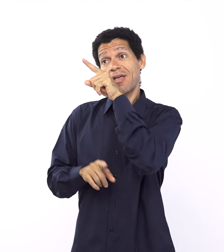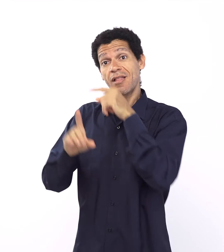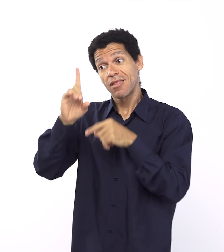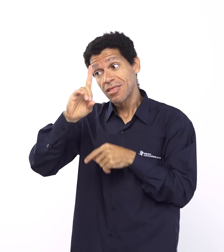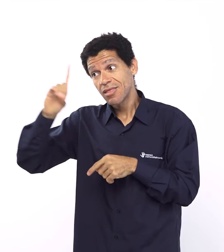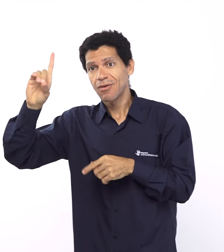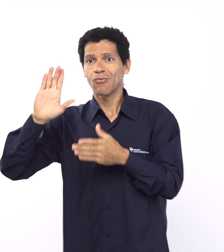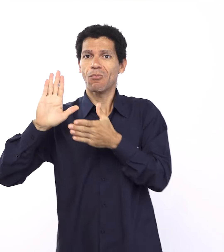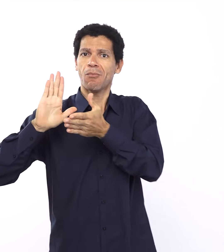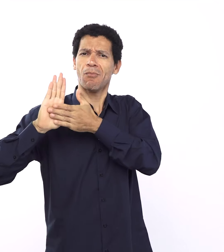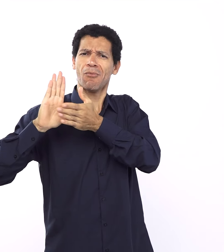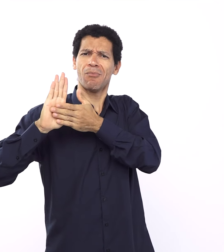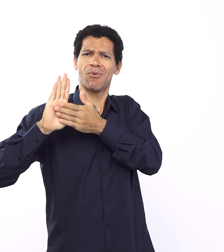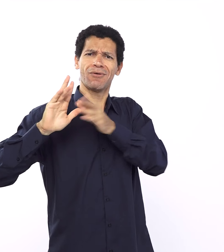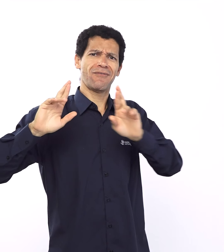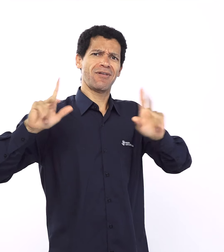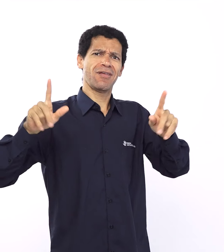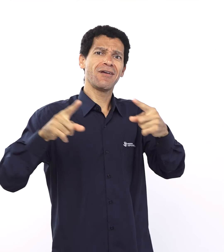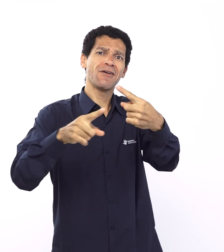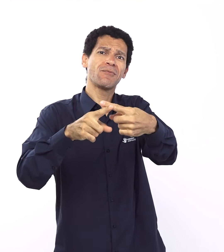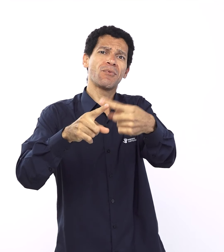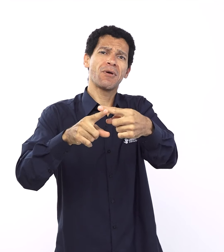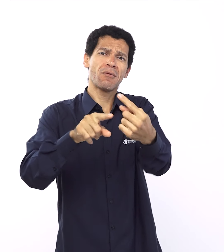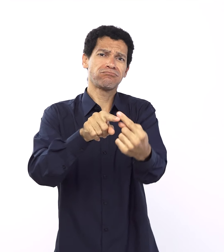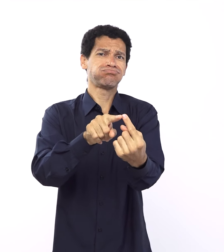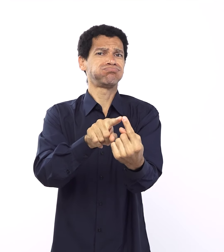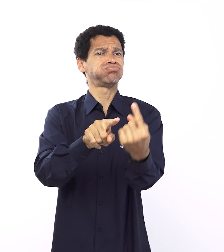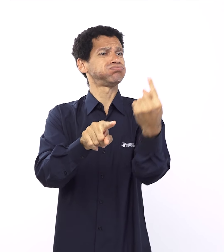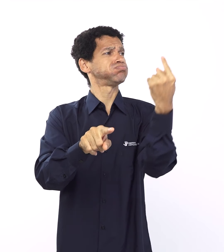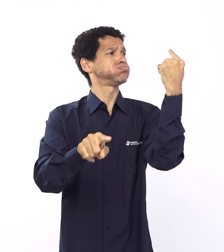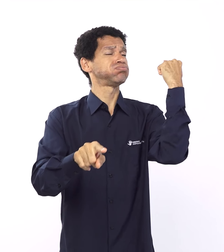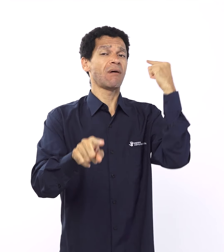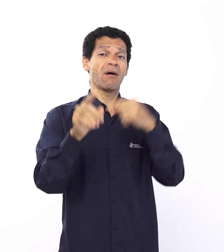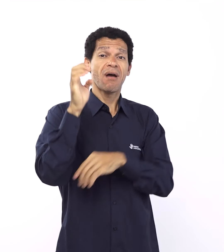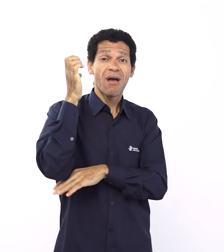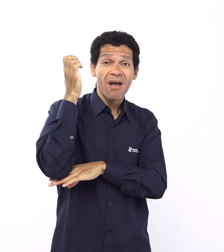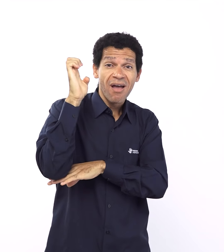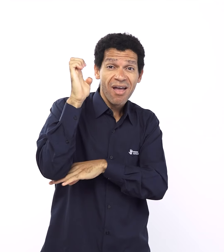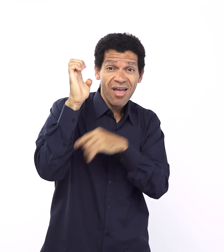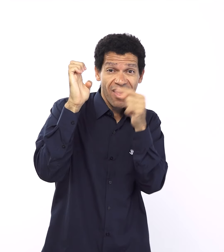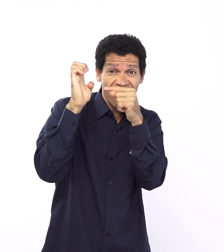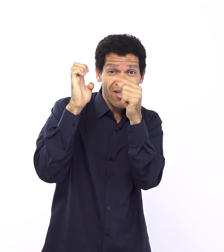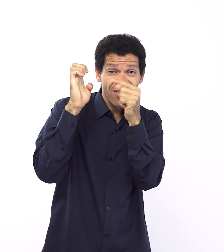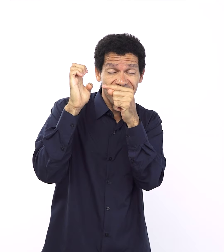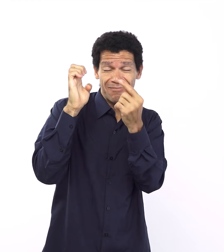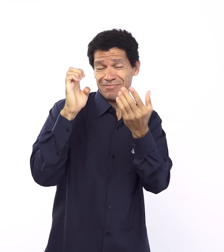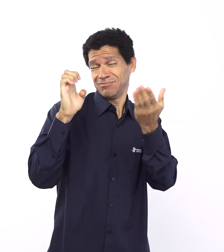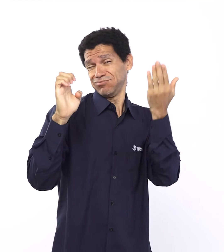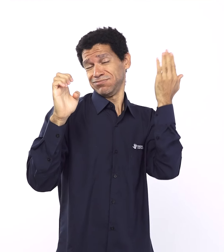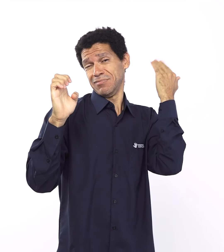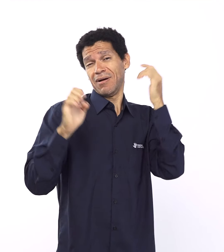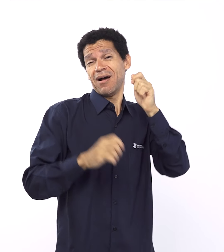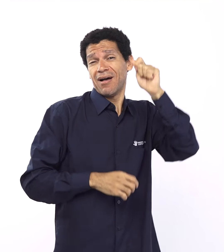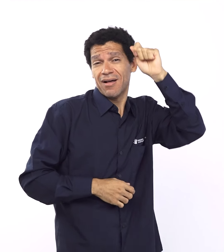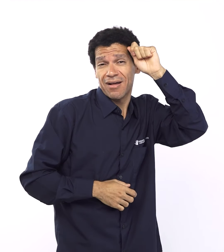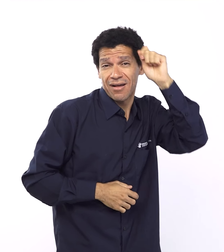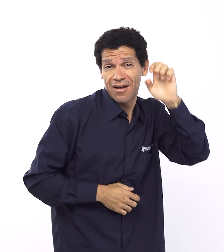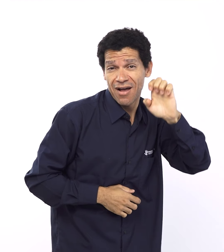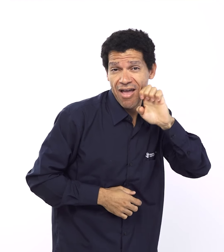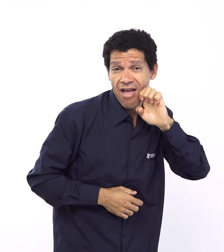em diante, nos testamentos que ele propõe com o homem e ele entra nessa aliança com o homem. Mas, mais desse início, o que eu